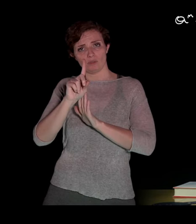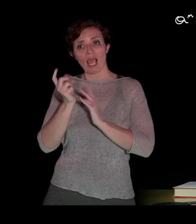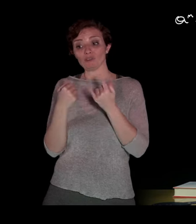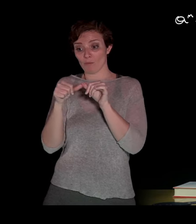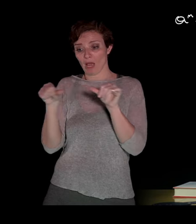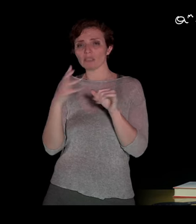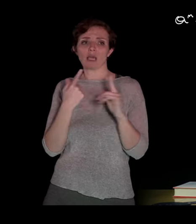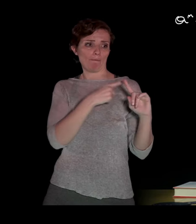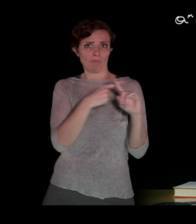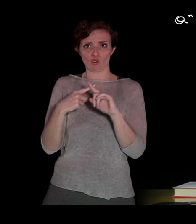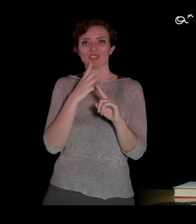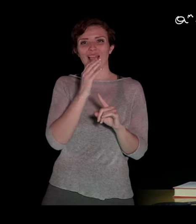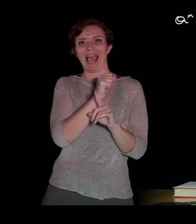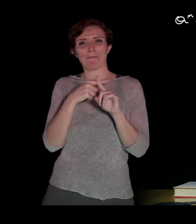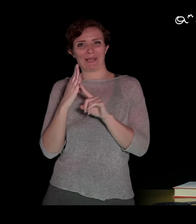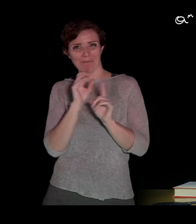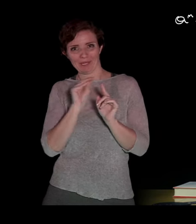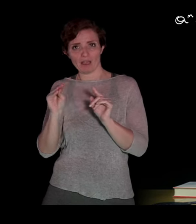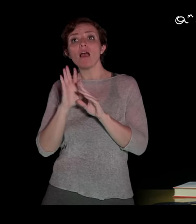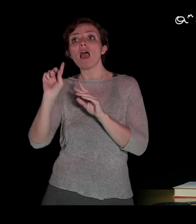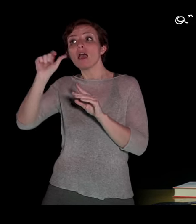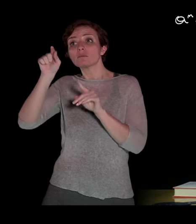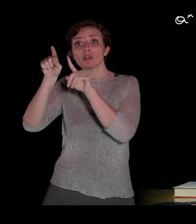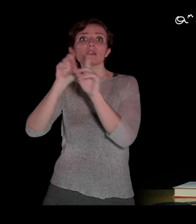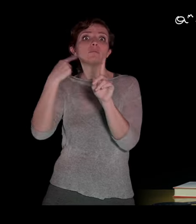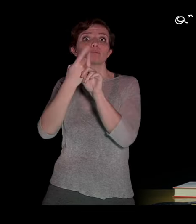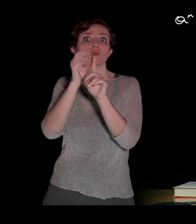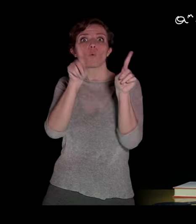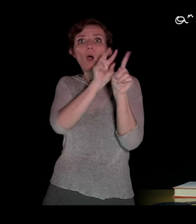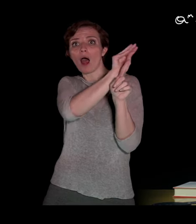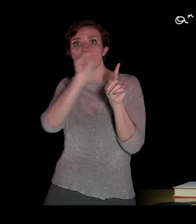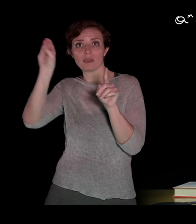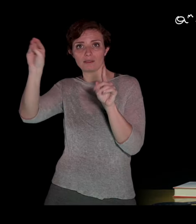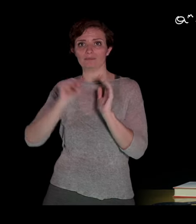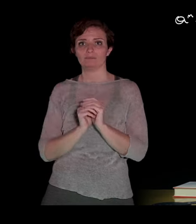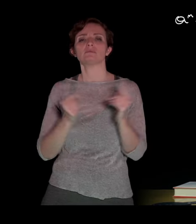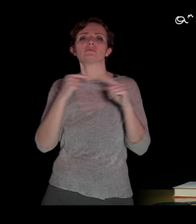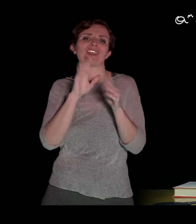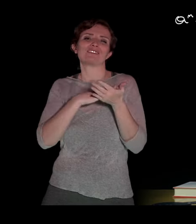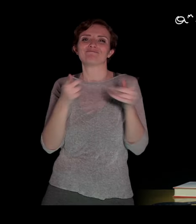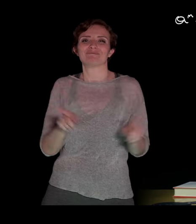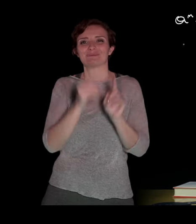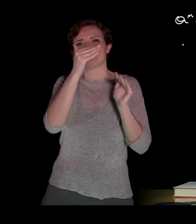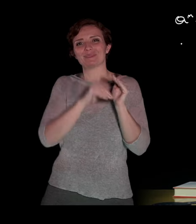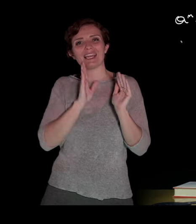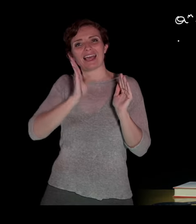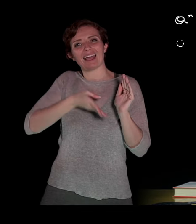e quindi A per B, e per esponente il medesimo esponente. Il discorso analogo riguarda la quoziente di potenze di uguale esponente,